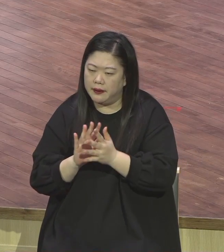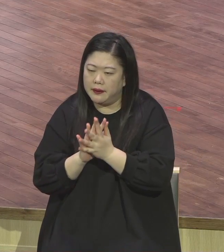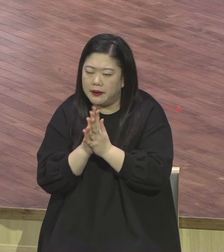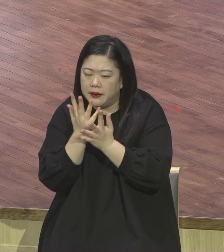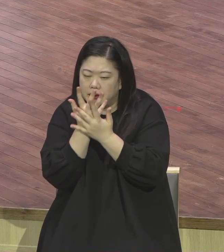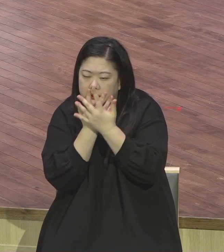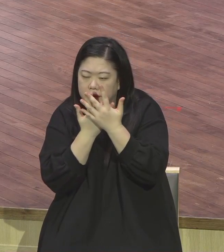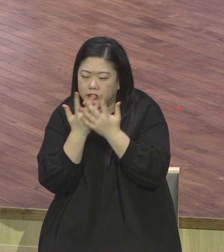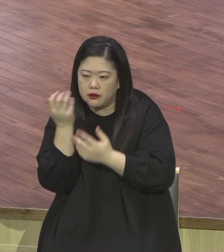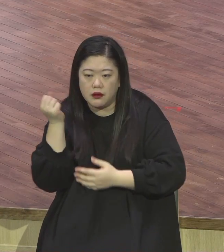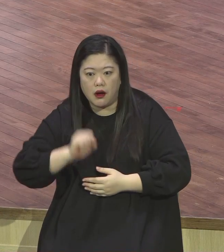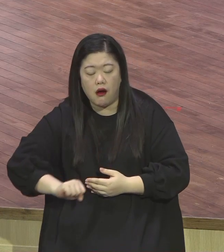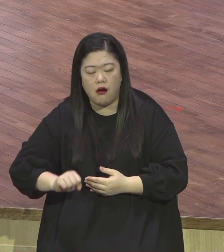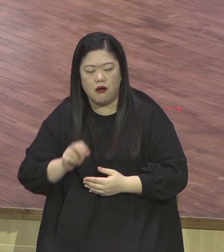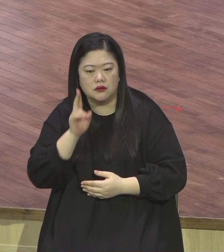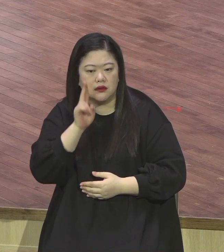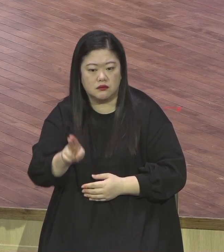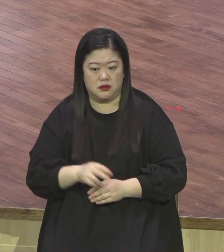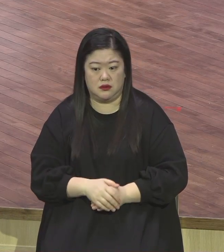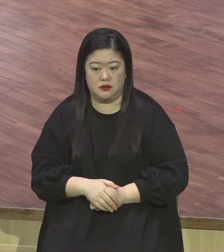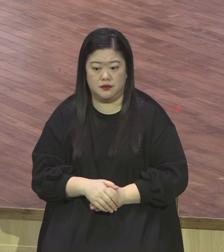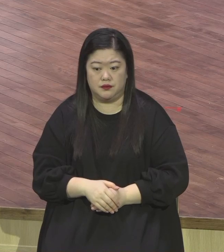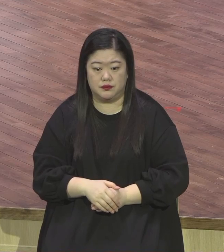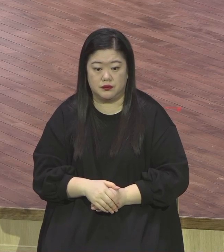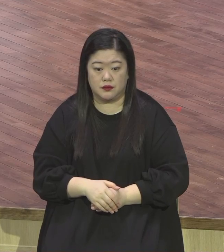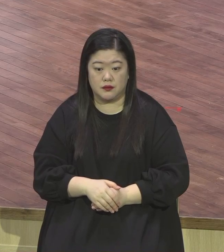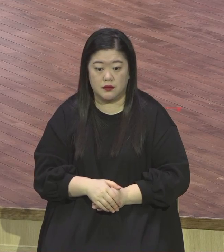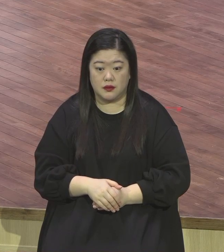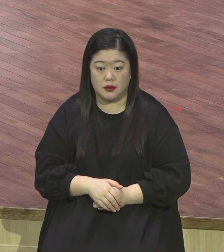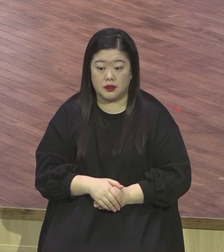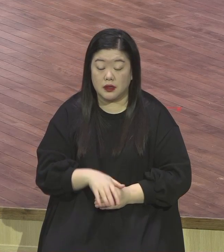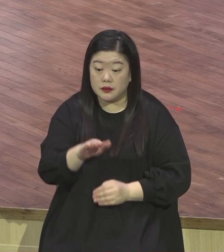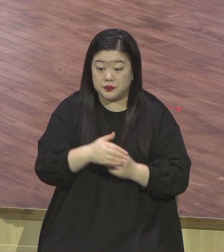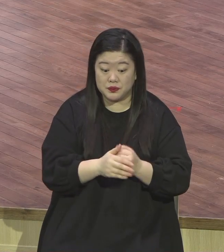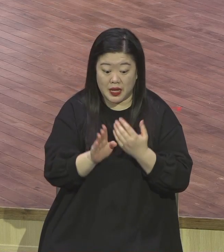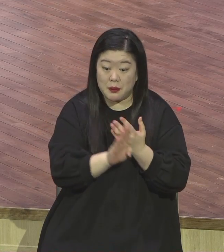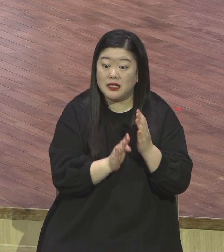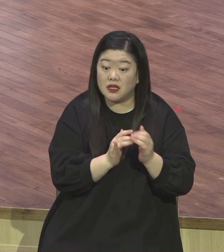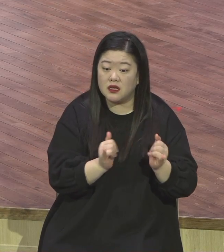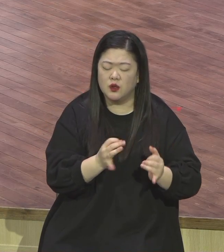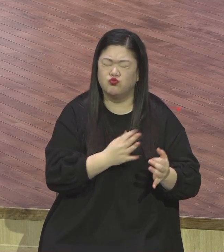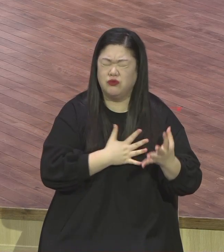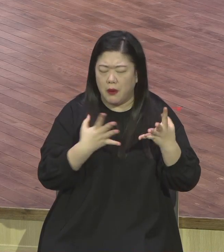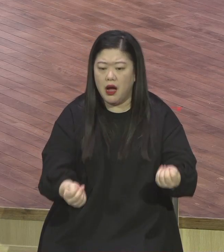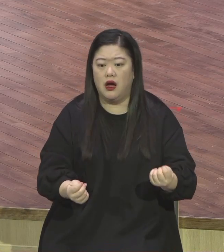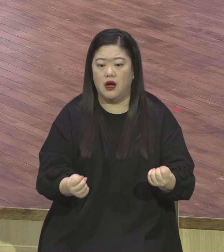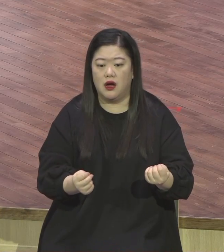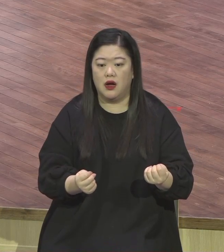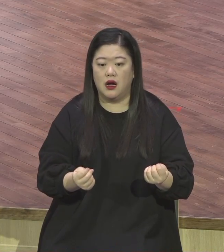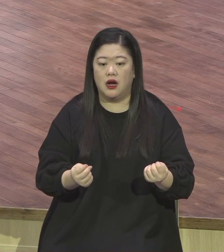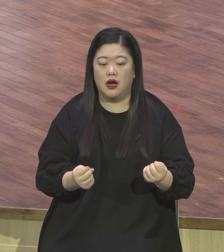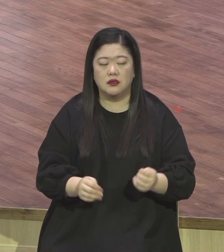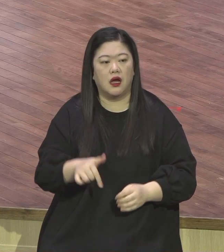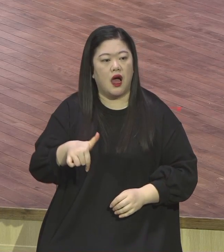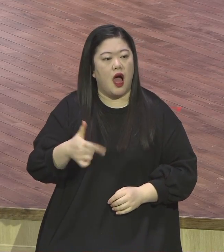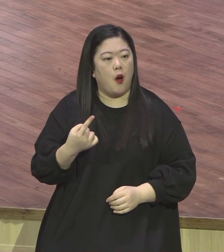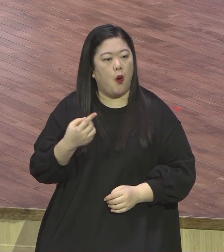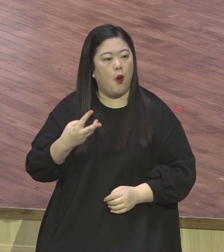세유관들은요 이 짓을 했단 말이에요 결국은 하나님의 말씀보다 인간에 맞는 전통을 더